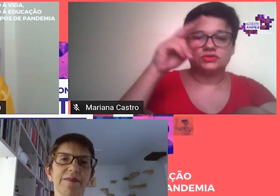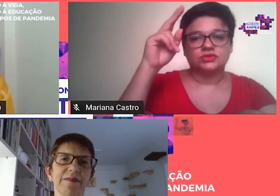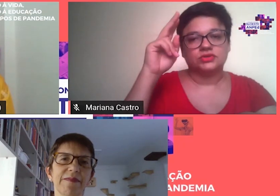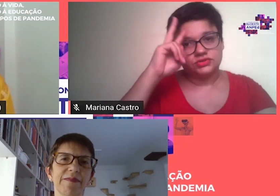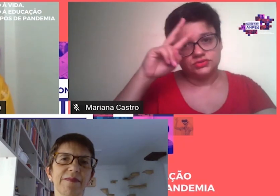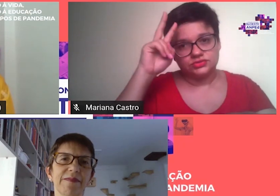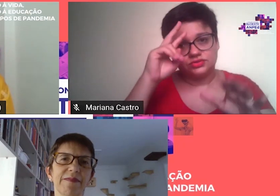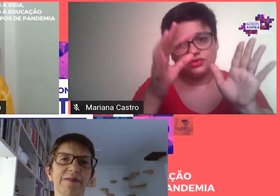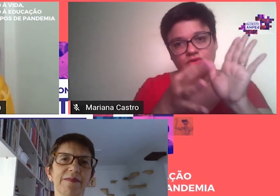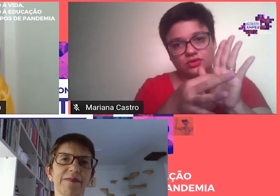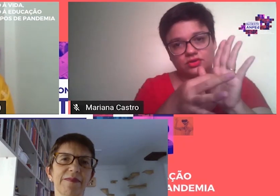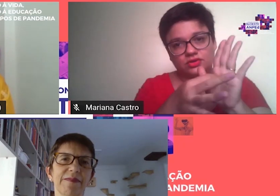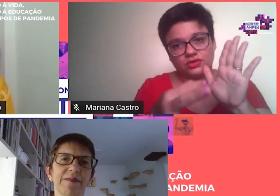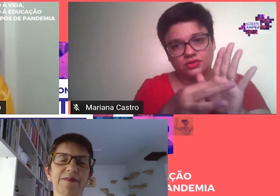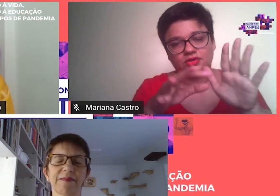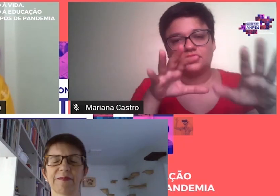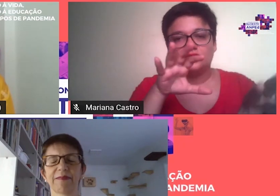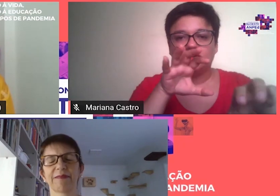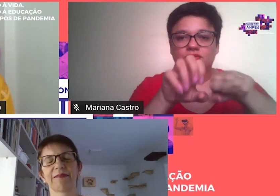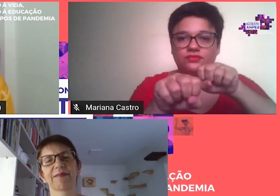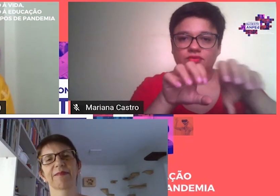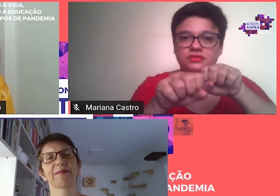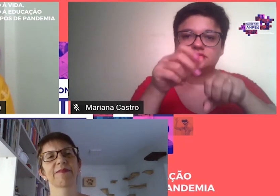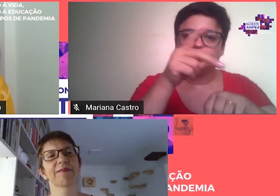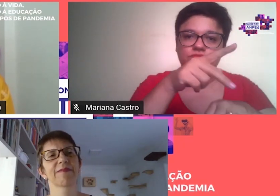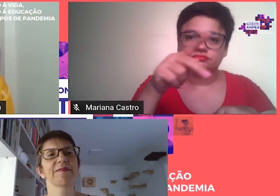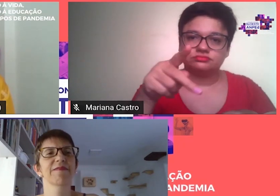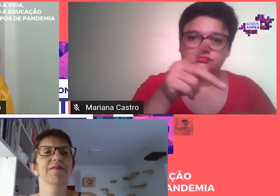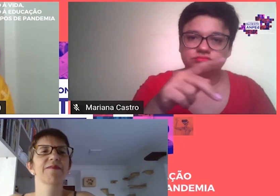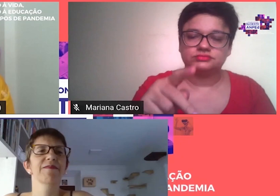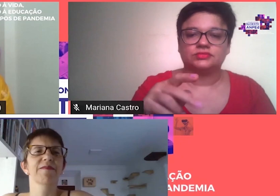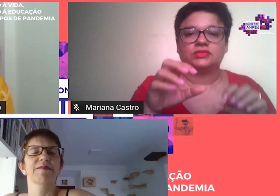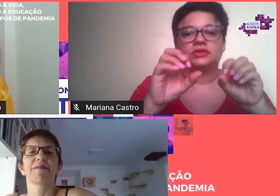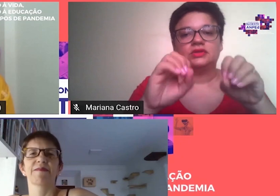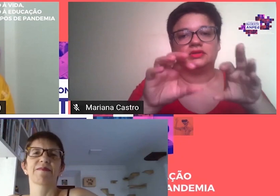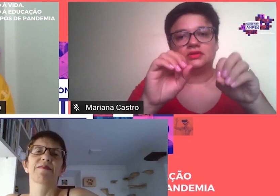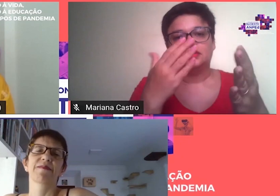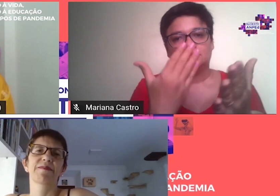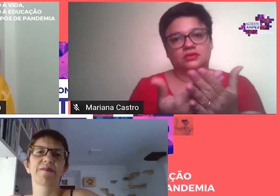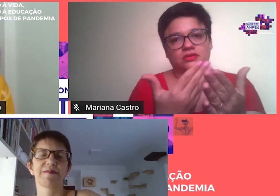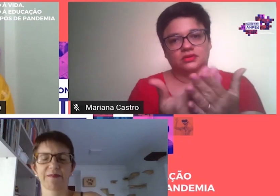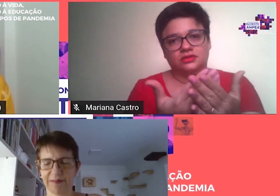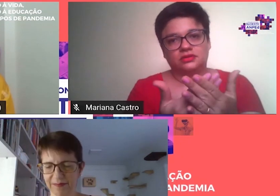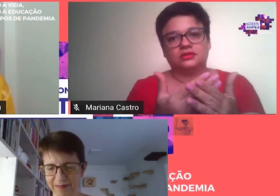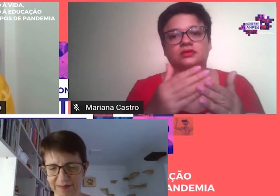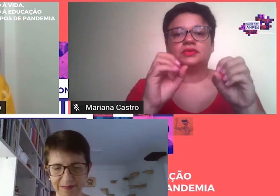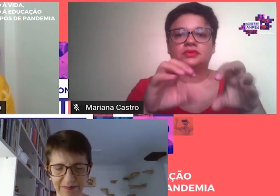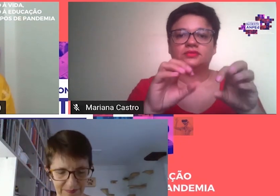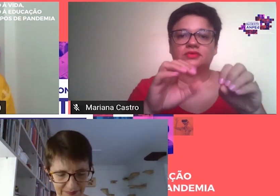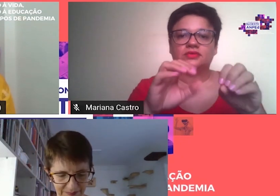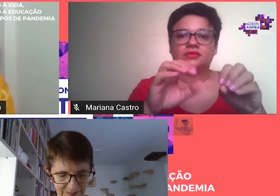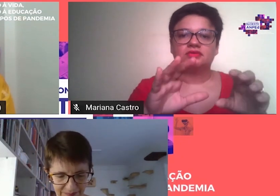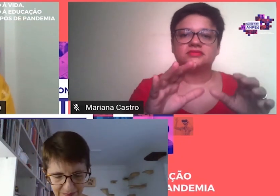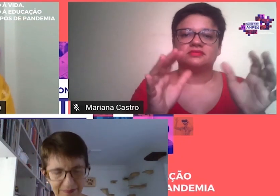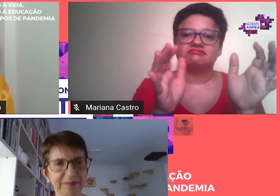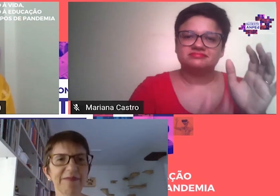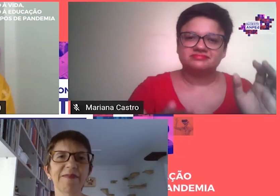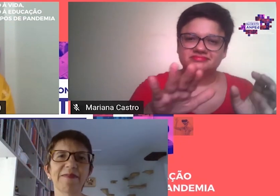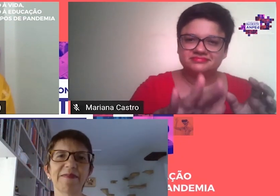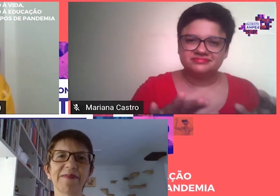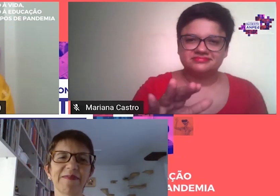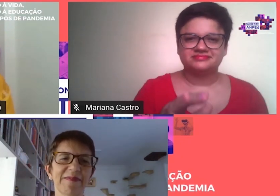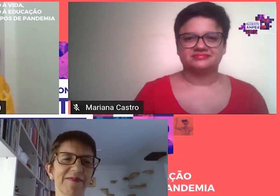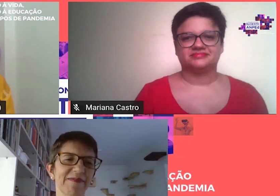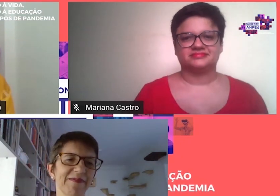professores, psicologia histórico-cultural, educação escolar e educação infantil. Ana Carolina,